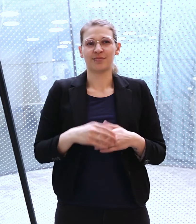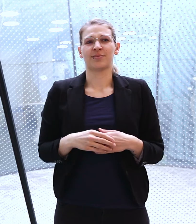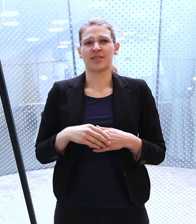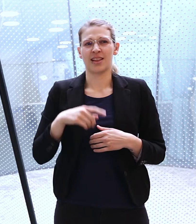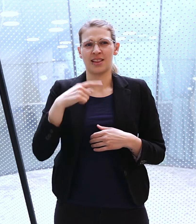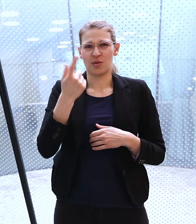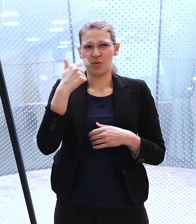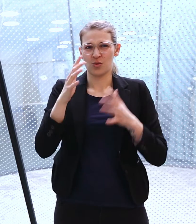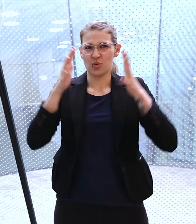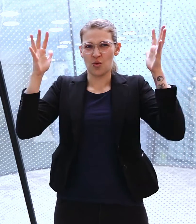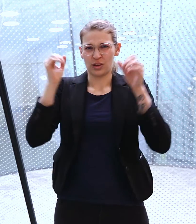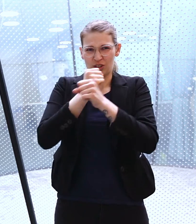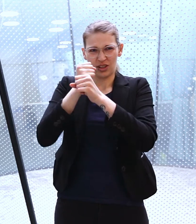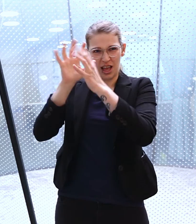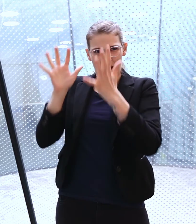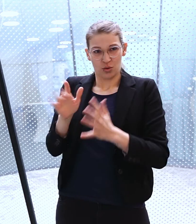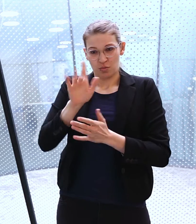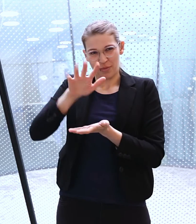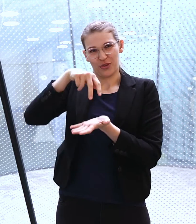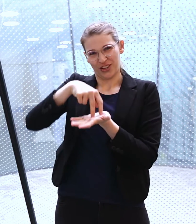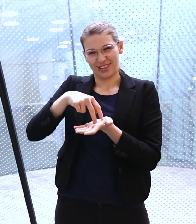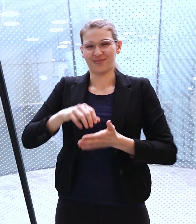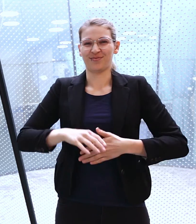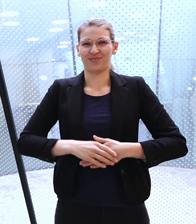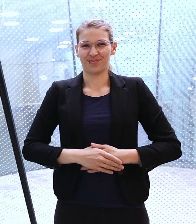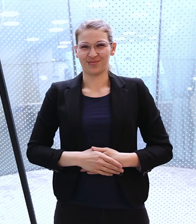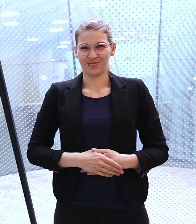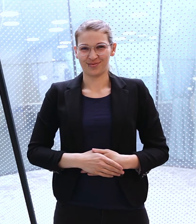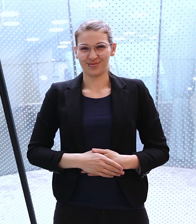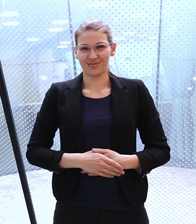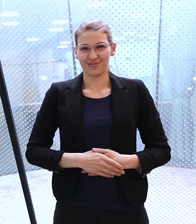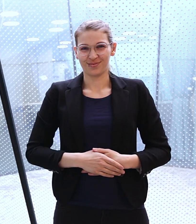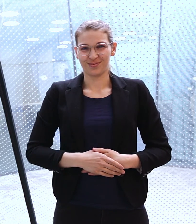Gehen Sie den Gang weiter hinunter und bleiben Sie vor dem großen Stein am Ende stehen.